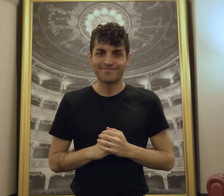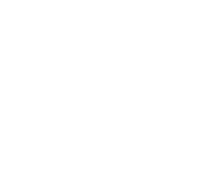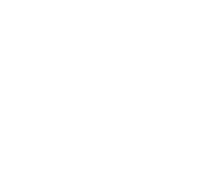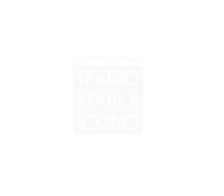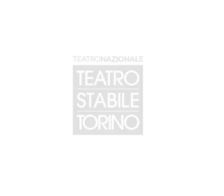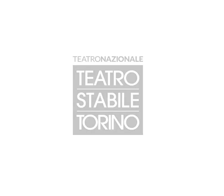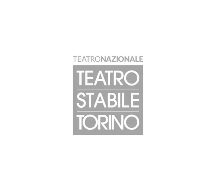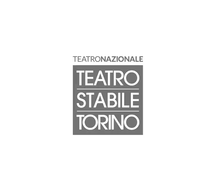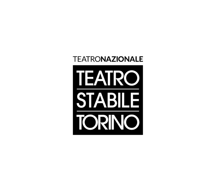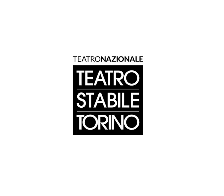Grazie a